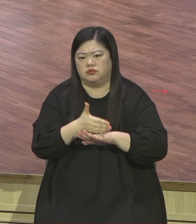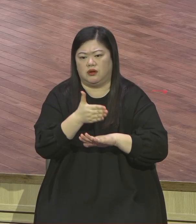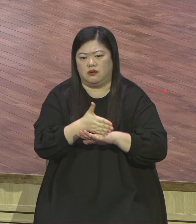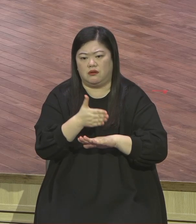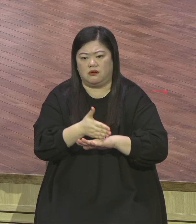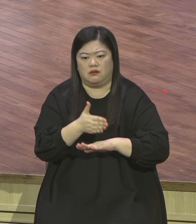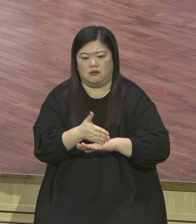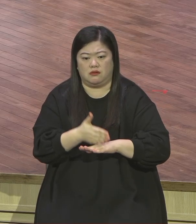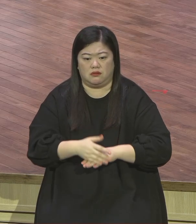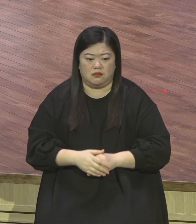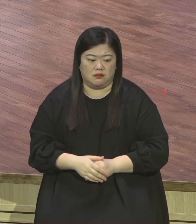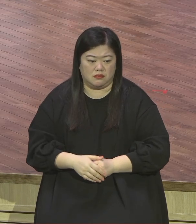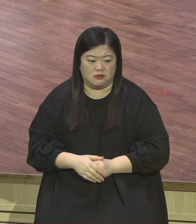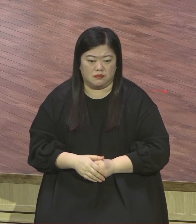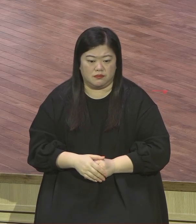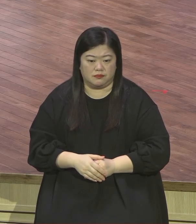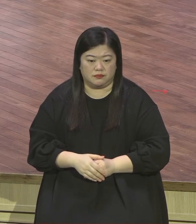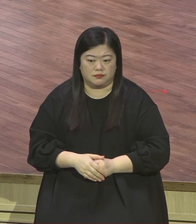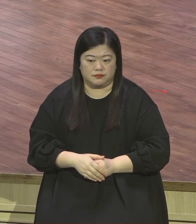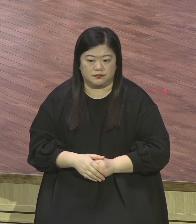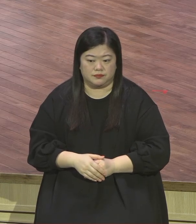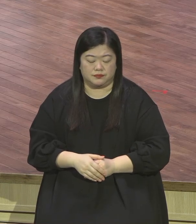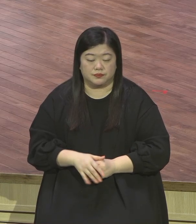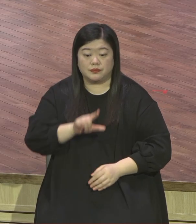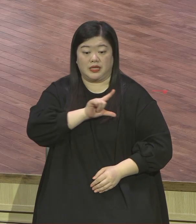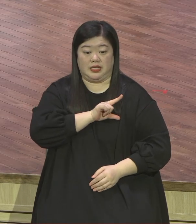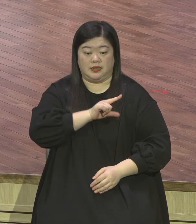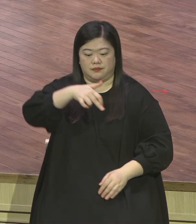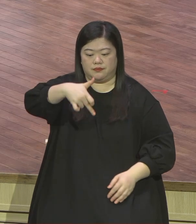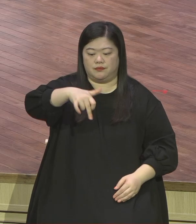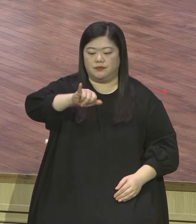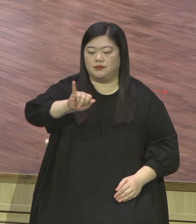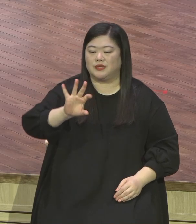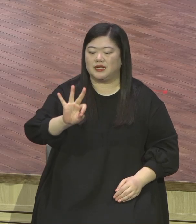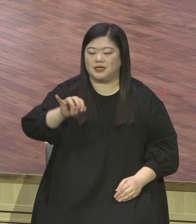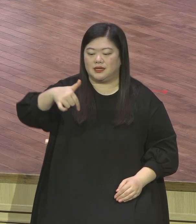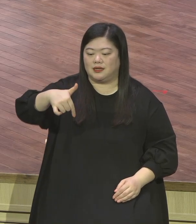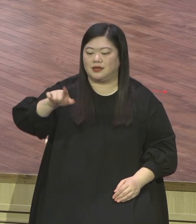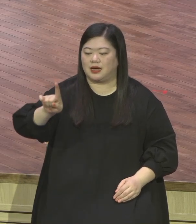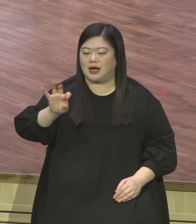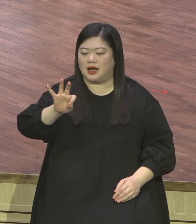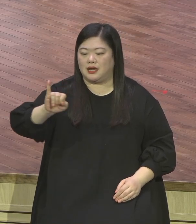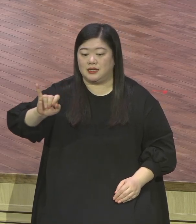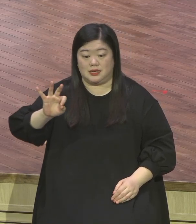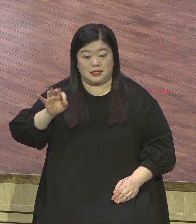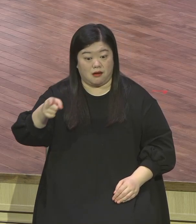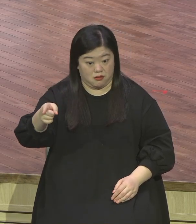기독교 작가 켄 가이어가 쓴 묵상하는 삶이라는 책에서 이렇게 말했어요